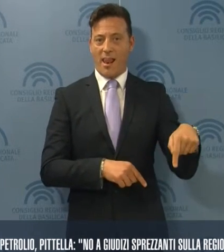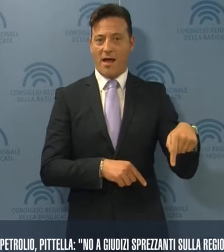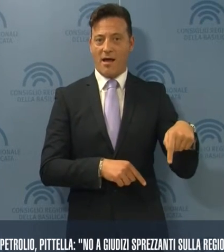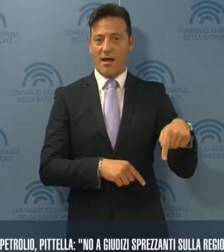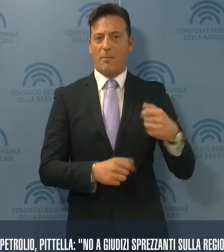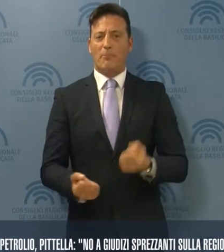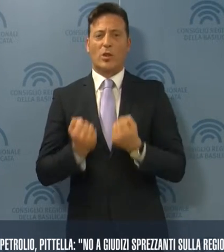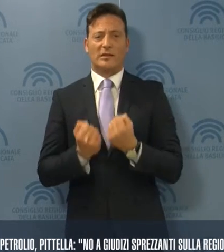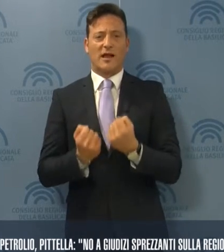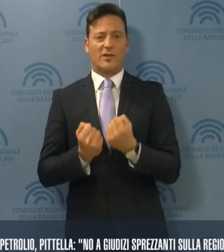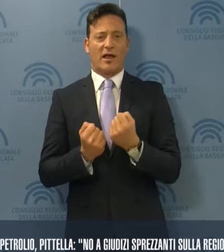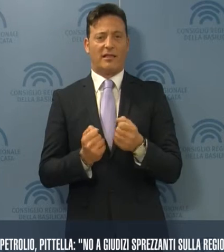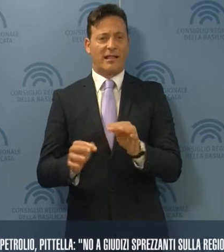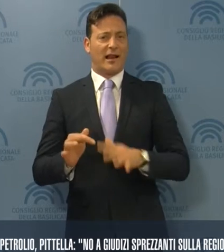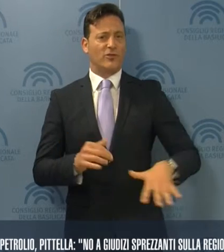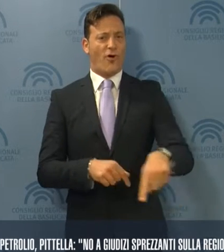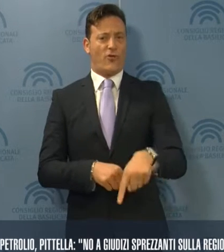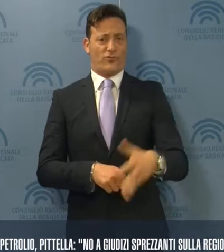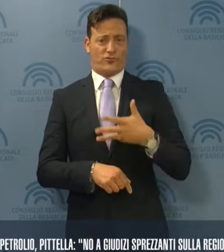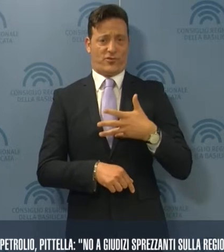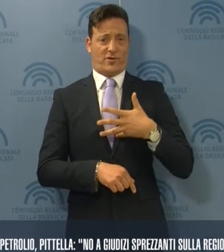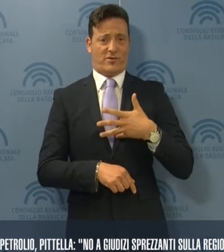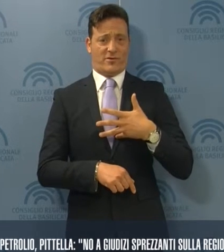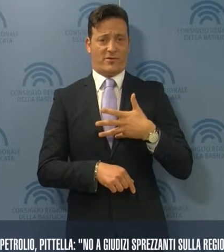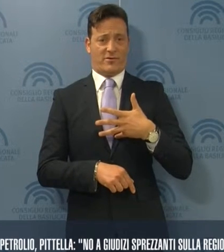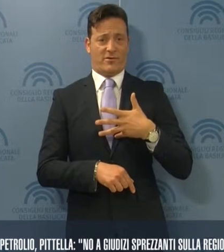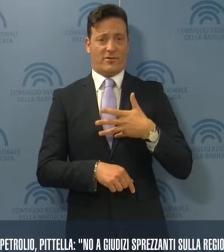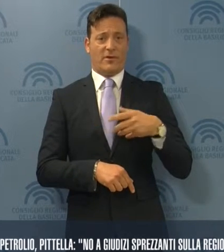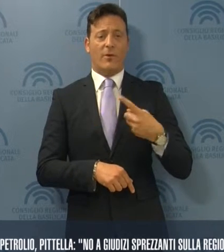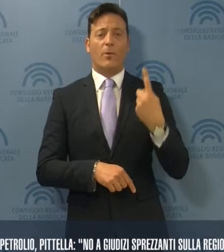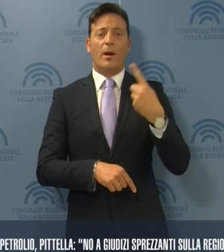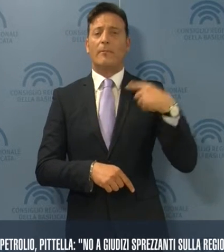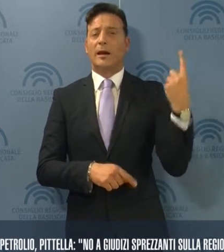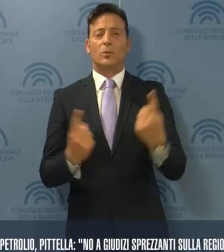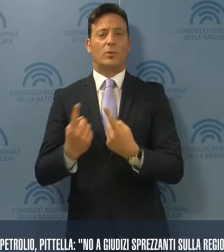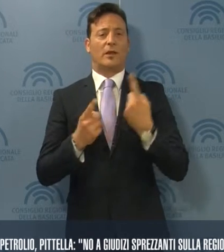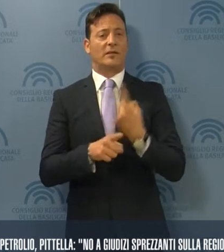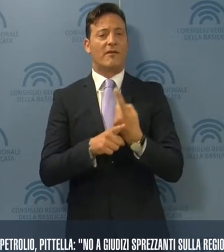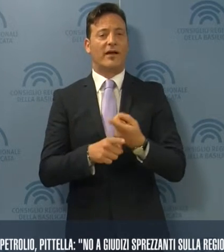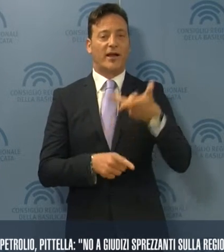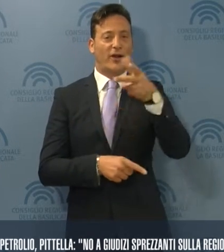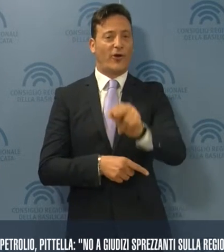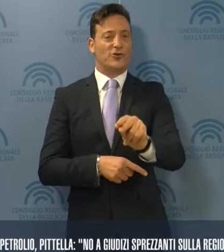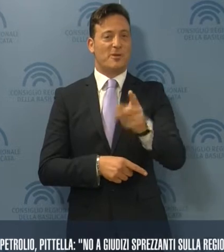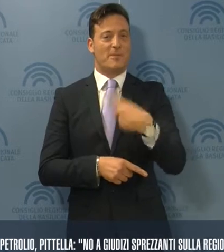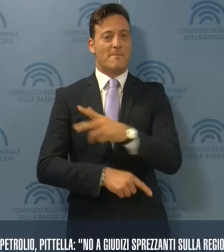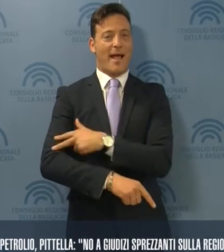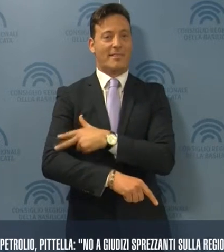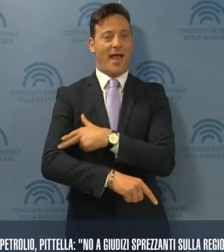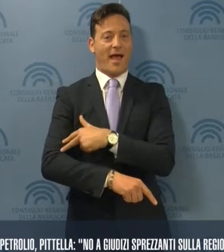potenzialità che questa terra esprime. Una per tutte, la designazione di Matera a Capitale